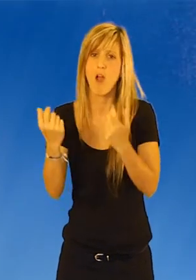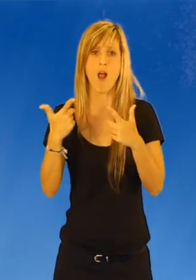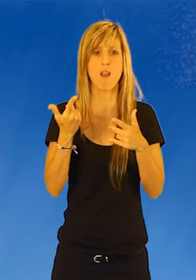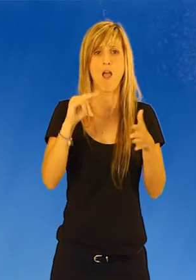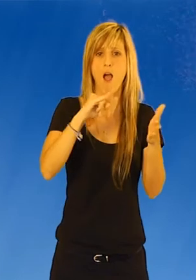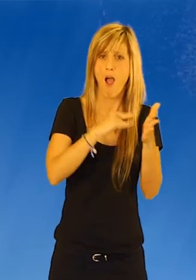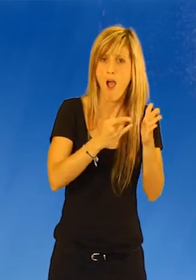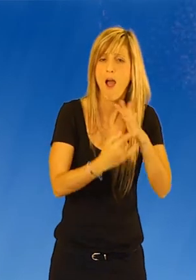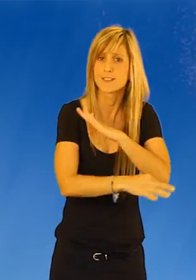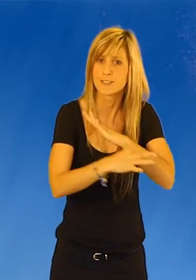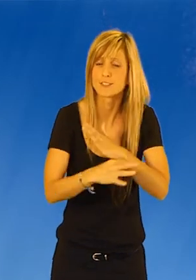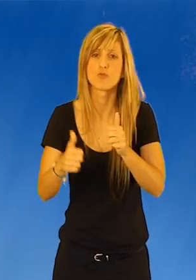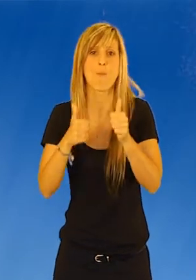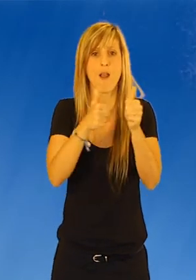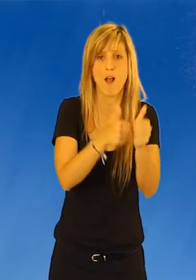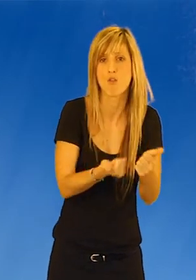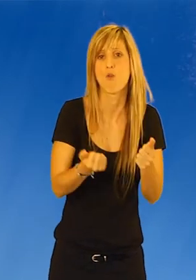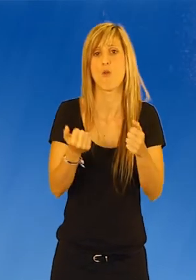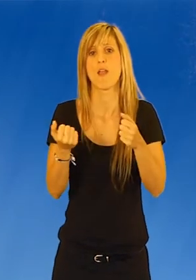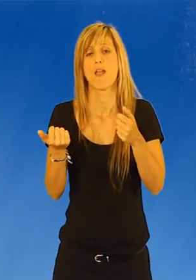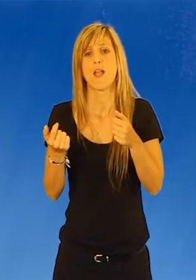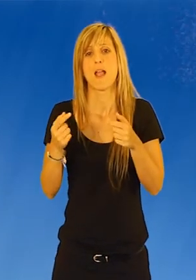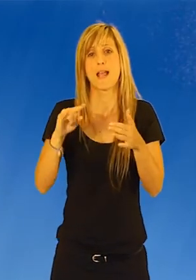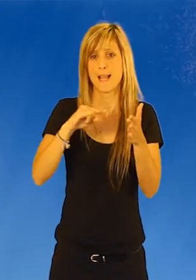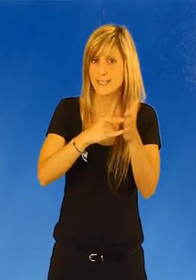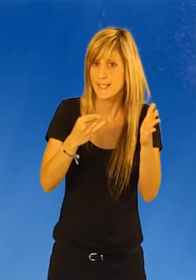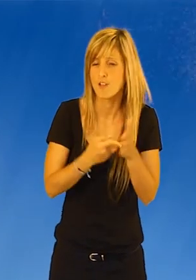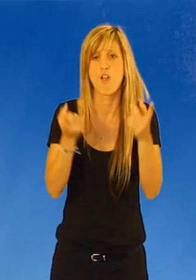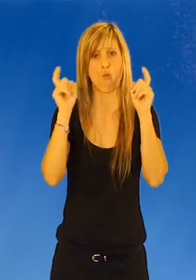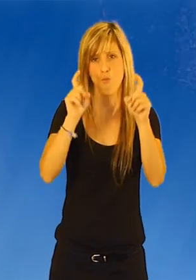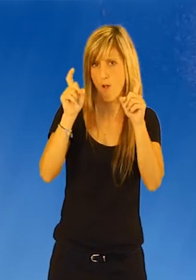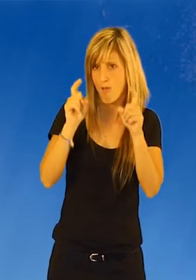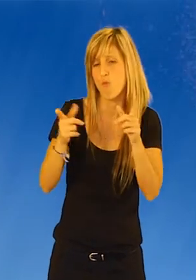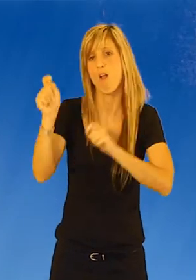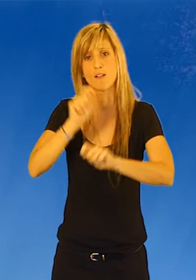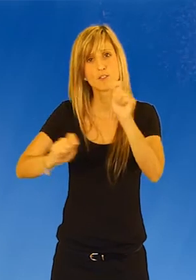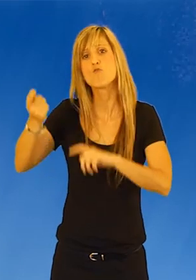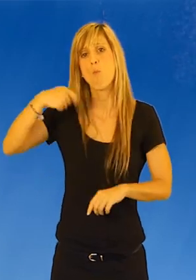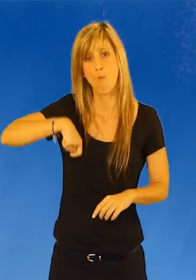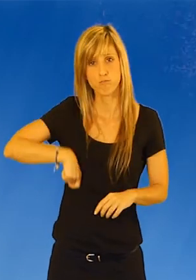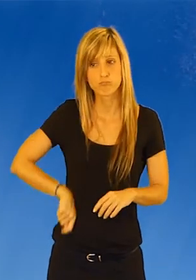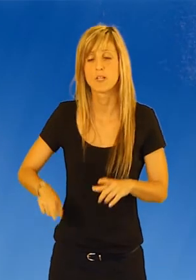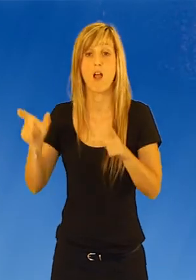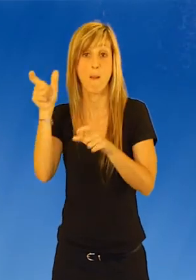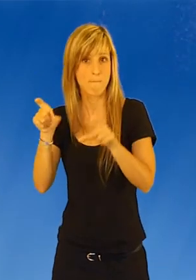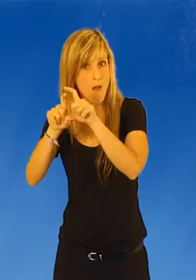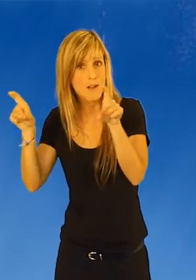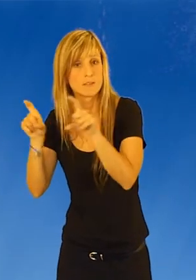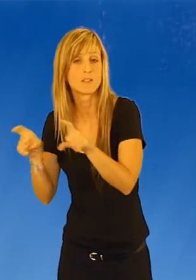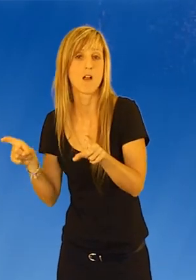arquitectos y aparejadores, diseñadores e instaladores, ingenieros, educadores, asociaciones profesionales, empresarios, así